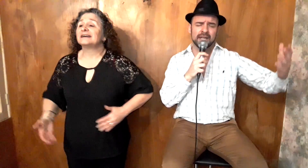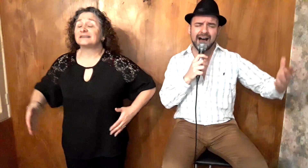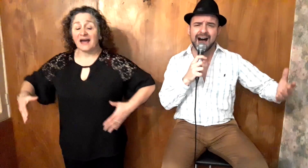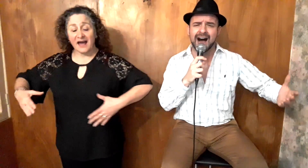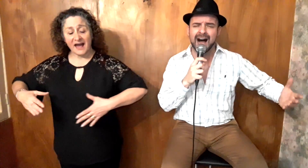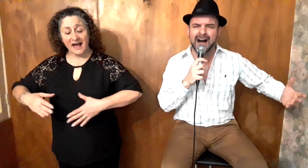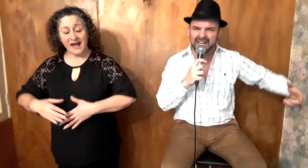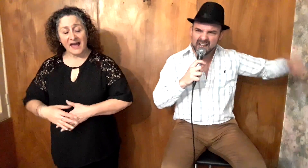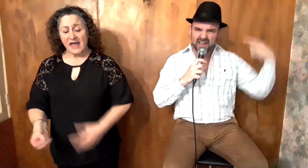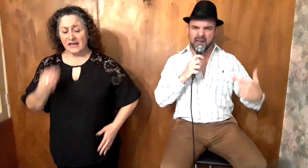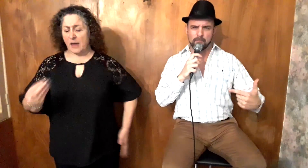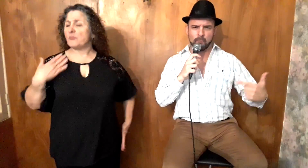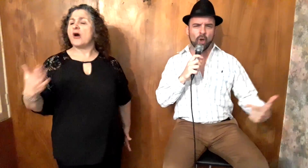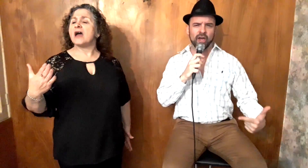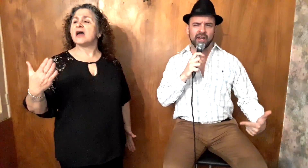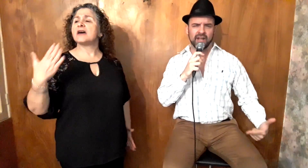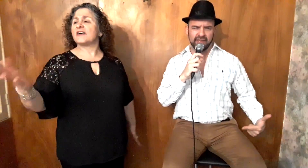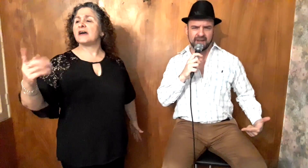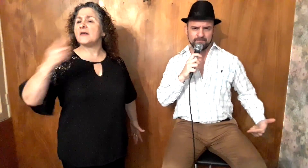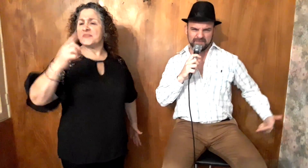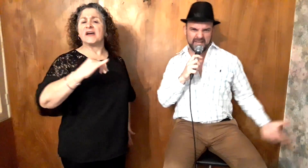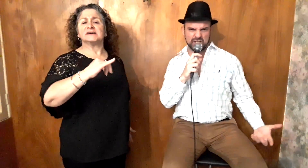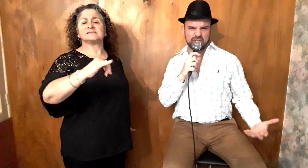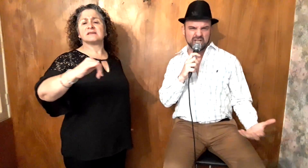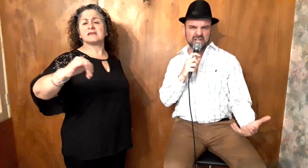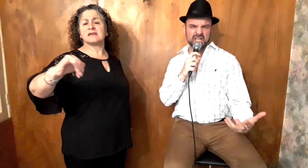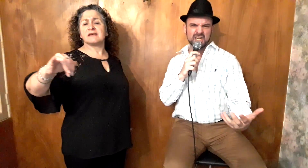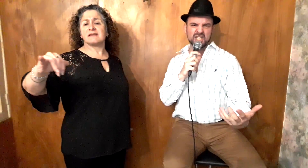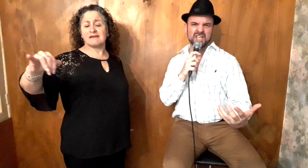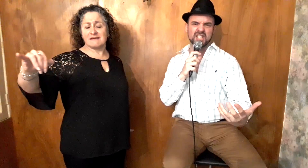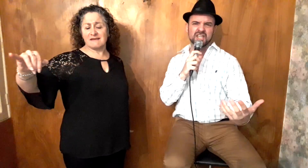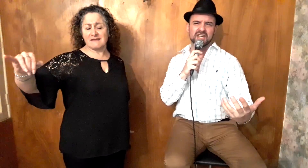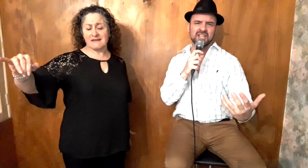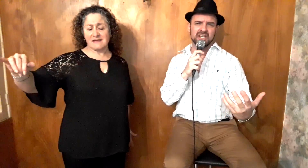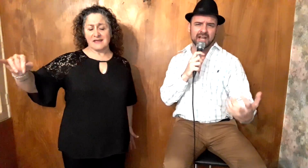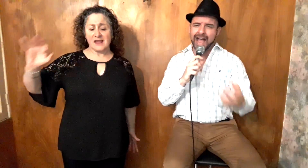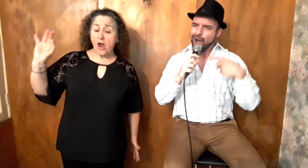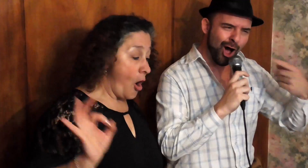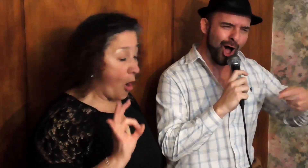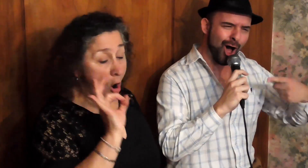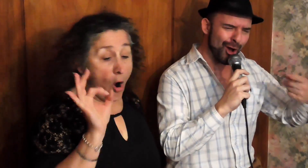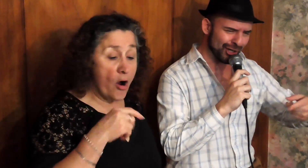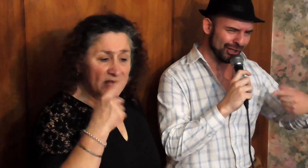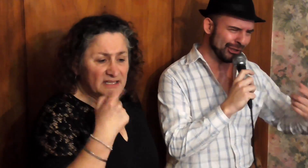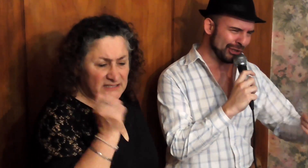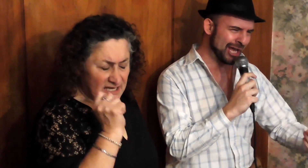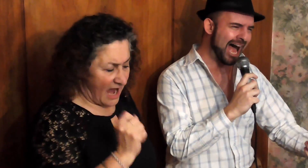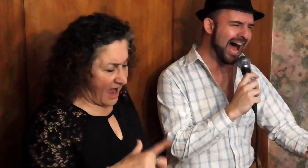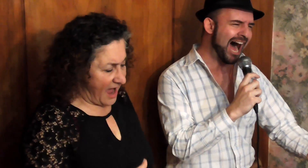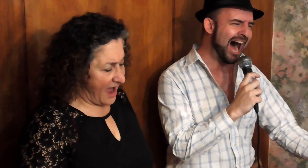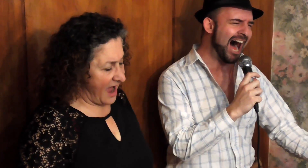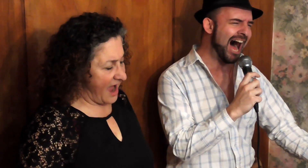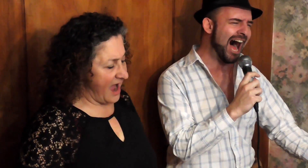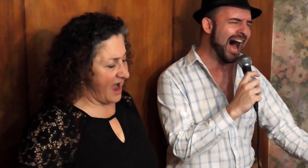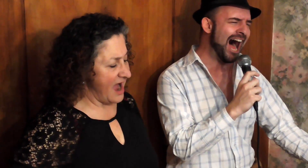¿Qué pueden decir o criticar?